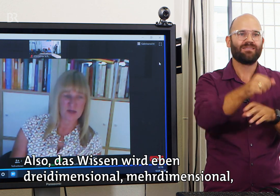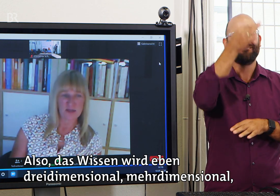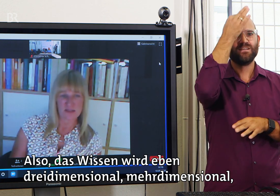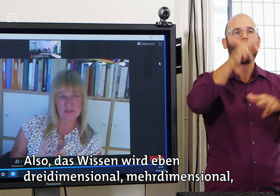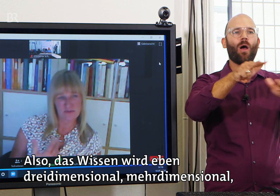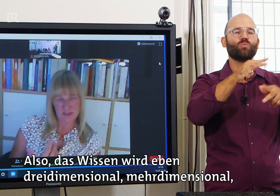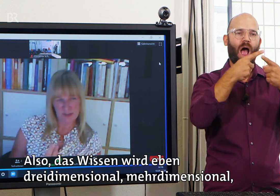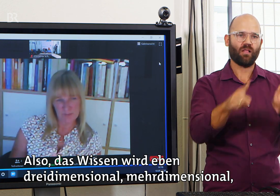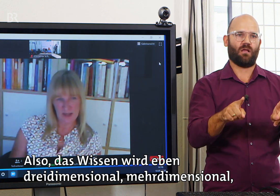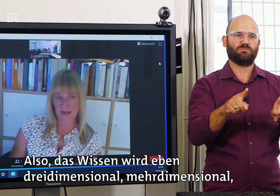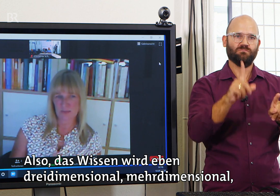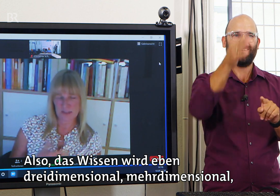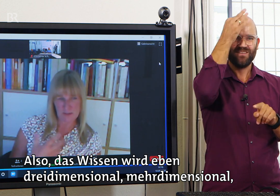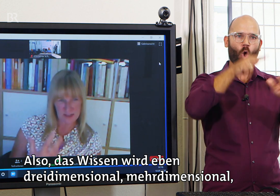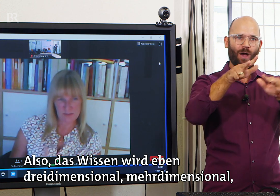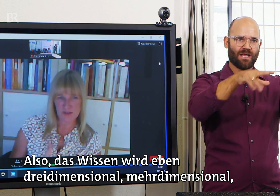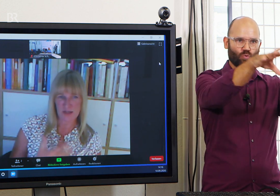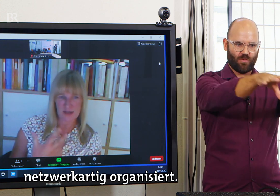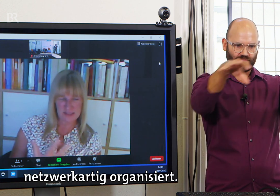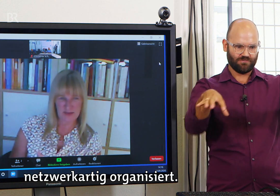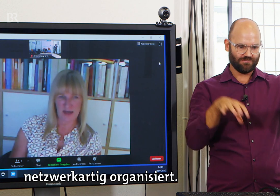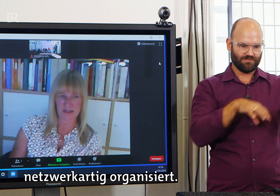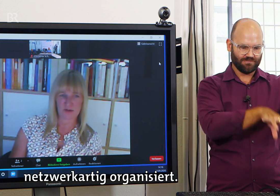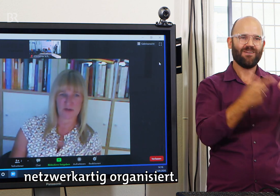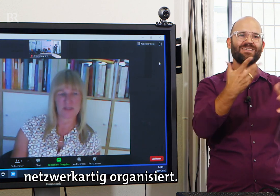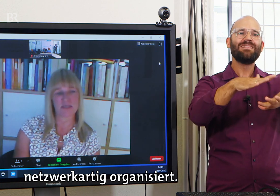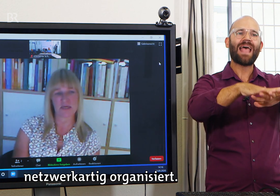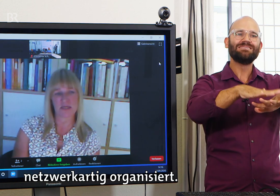das Wissen wird eben dreidimensional, mehrdimensional, netzwerkartig organisiert.